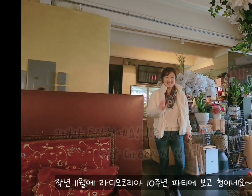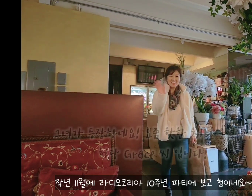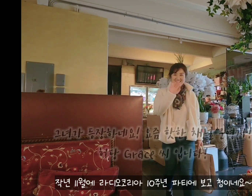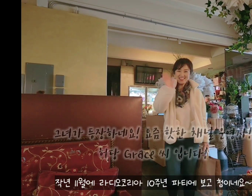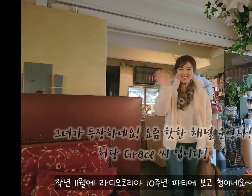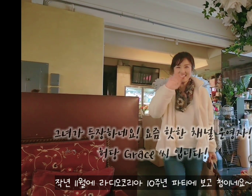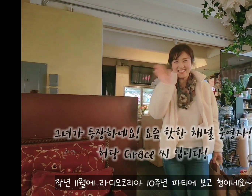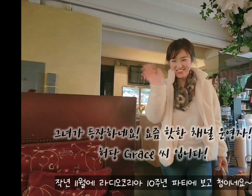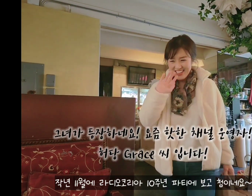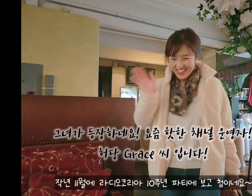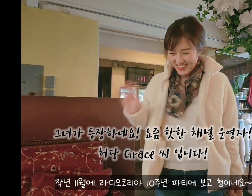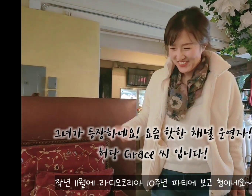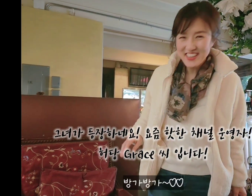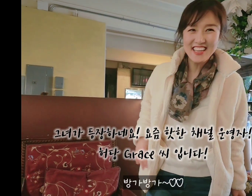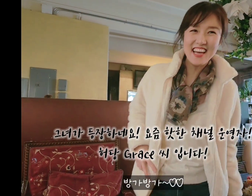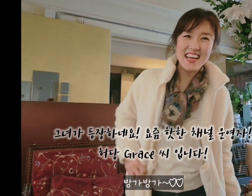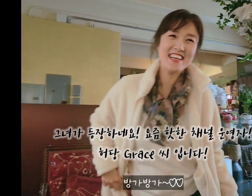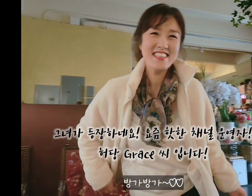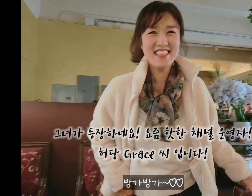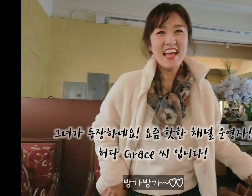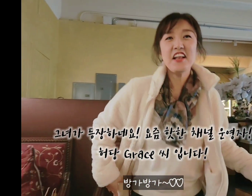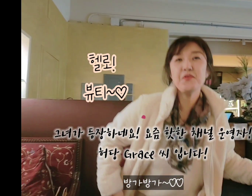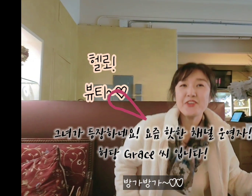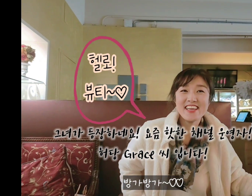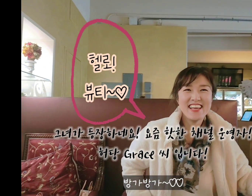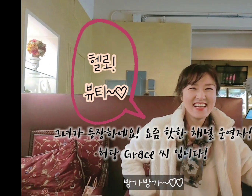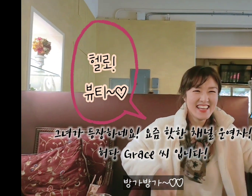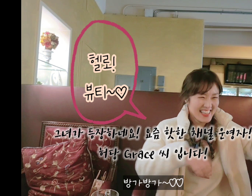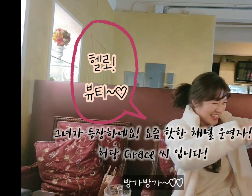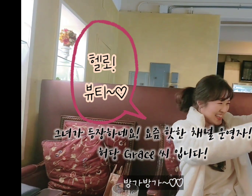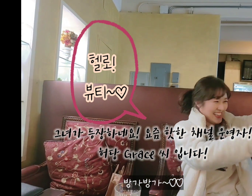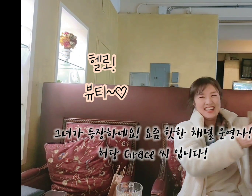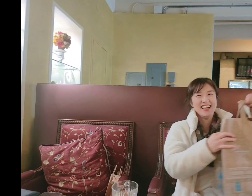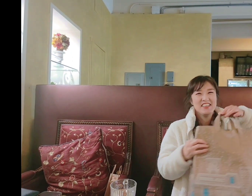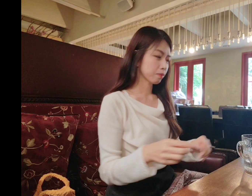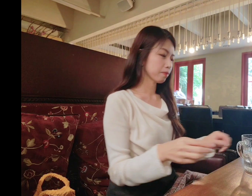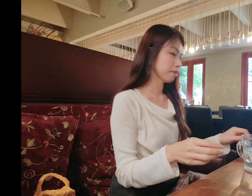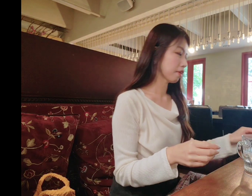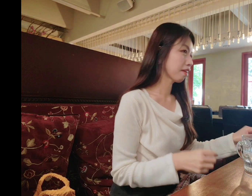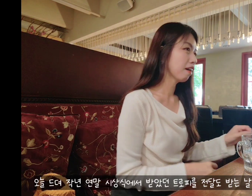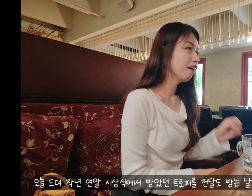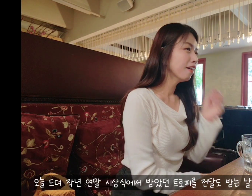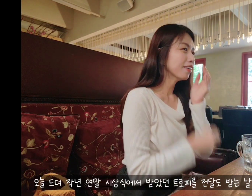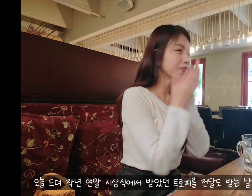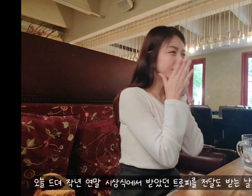야 너무 오랜만이야 진짜 너무 오랜만이야 나 3을 받으셔 이게